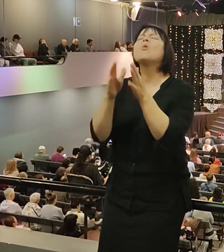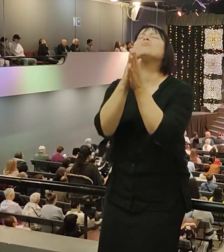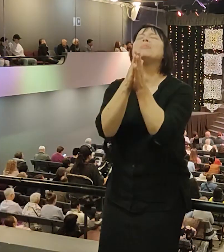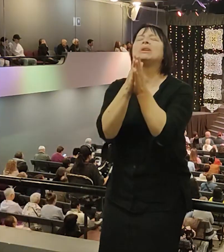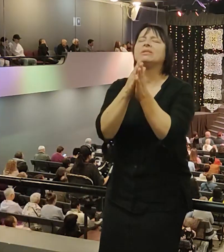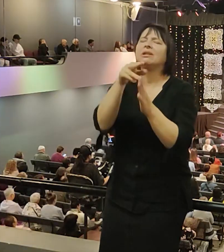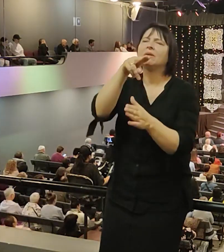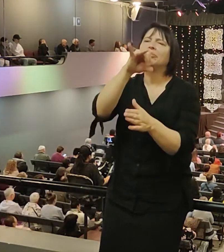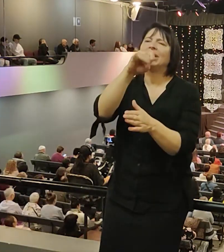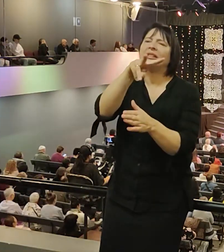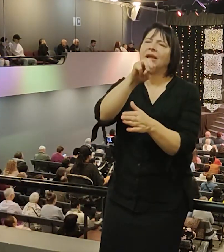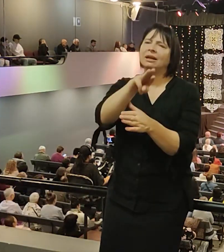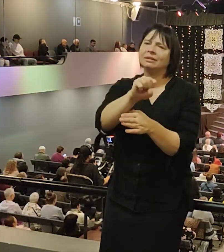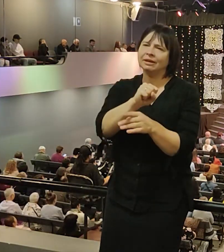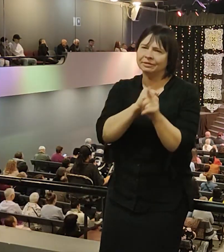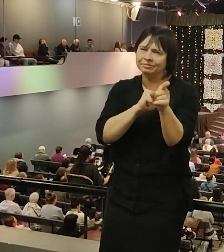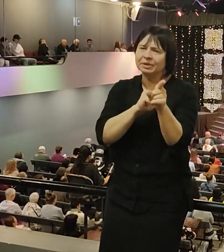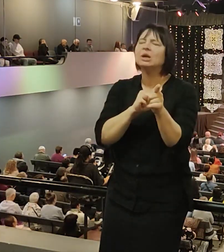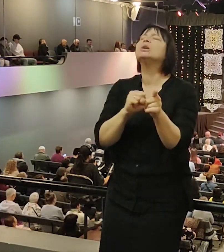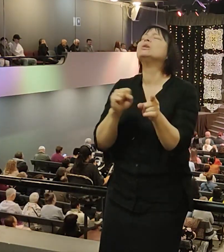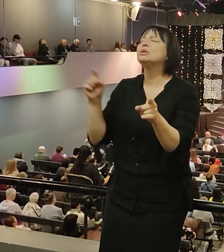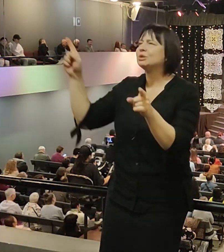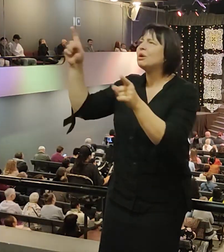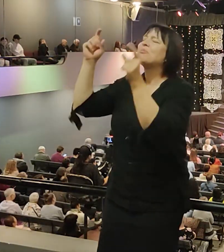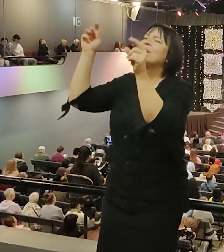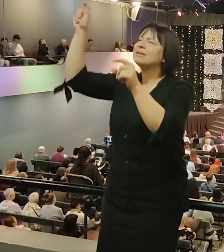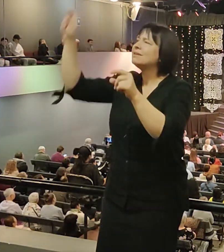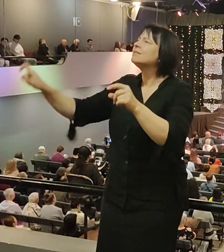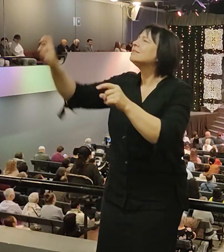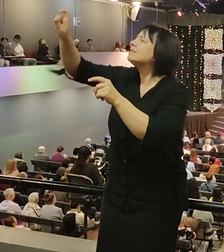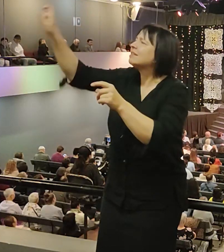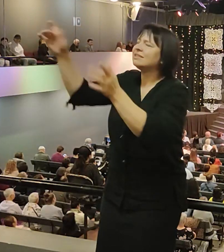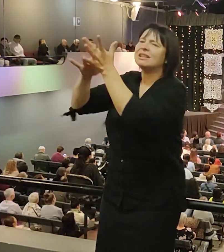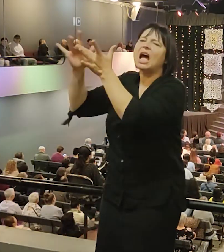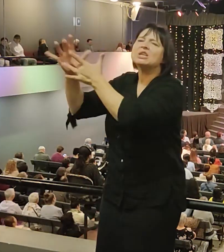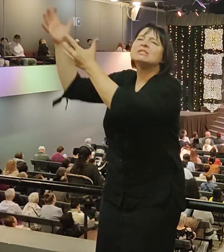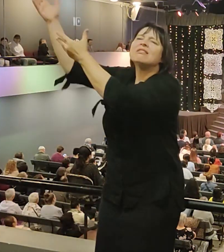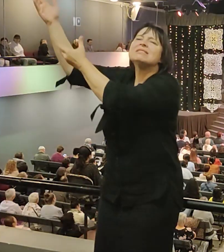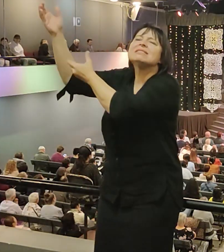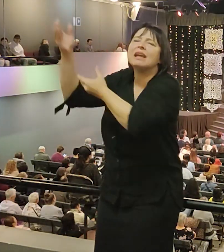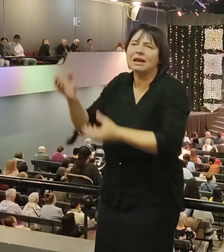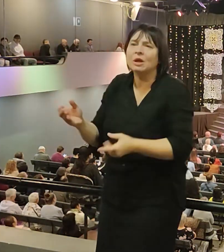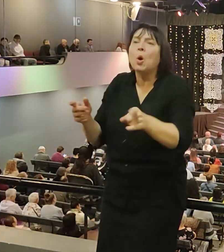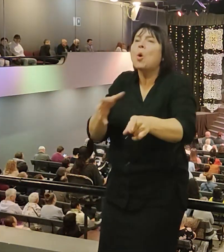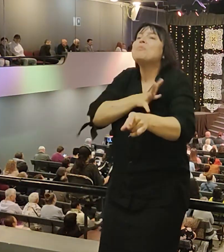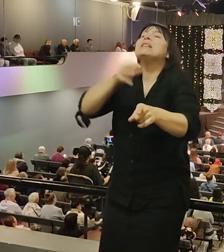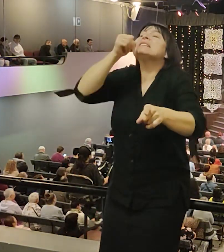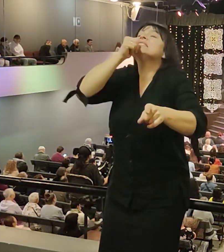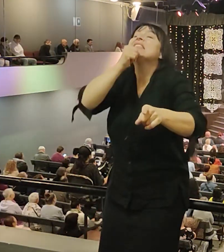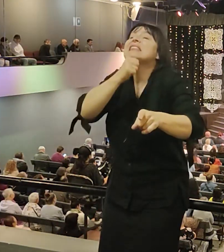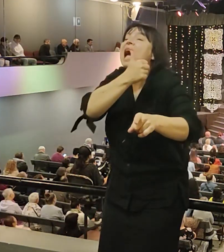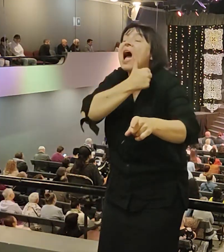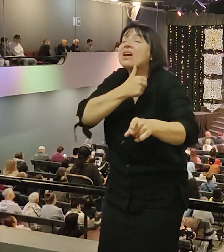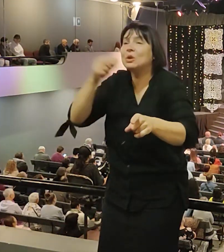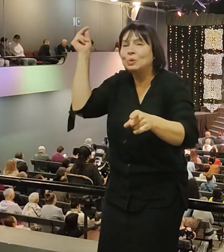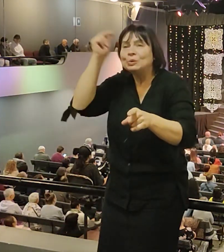Он был тайным учеником Иисуса, потому что боялся главных иудеев. Когда Пилат разрешил ему, он пошел